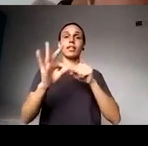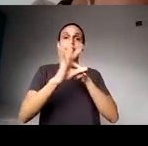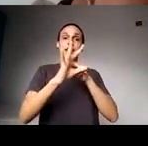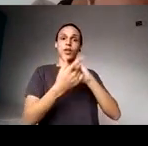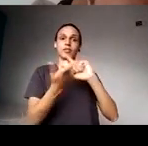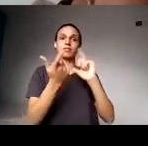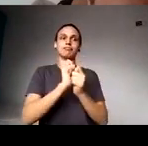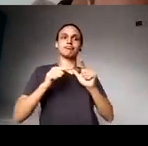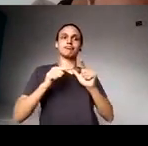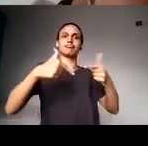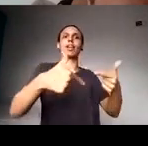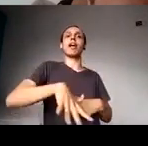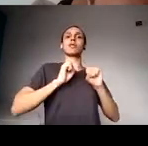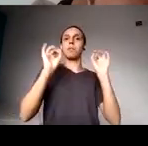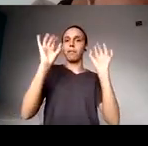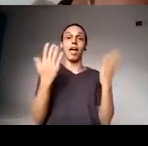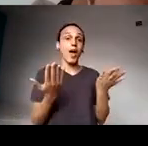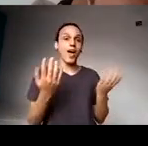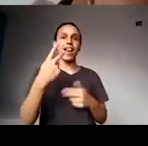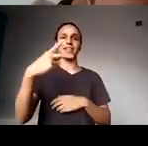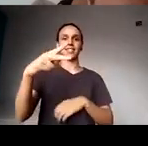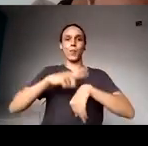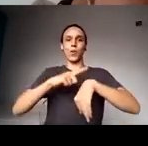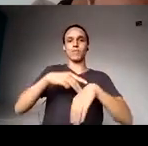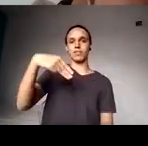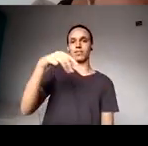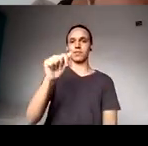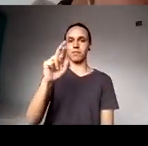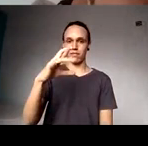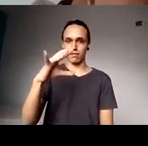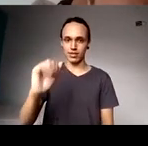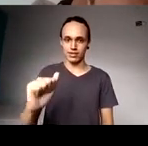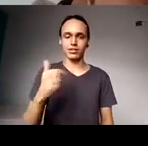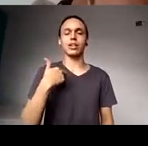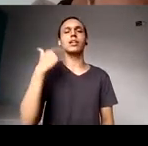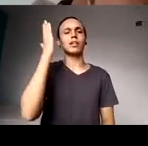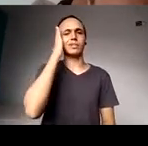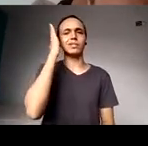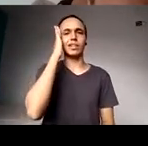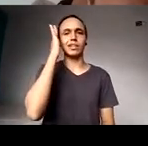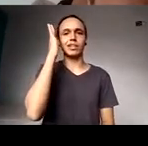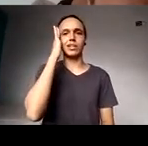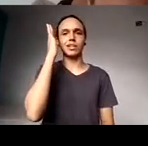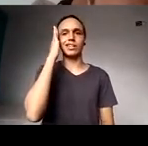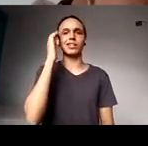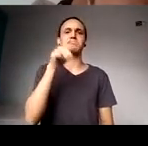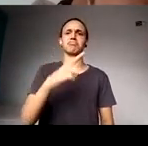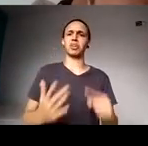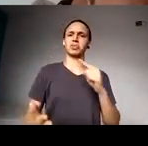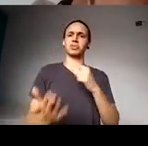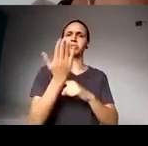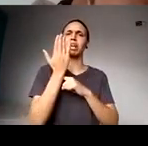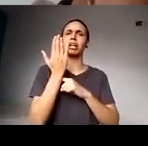você está com a palavra e eu tenho certeza que a sua fala muito contribuirá para a nossa